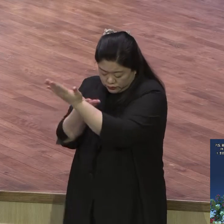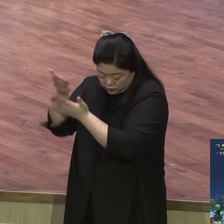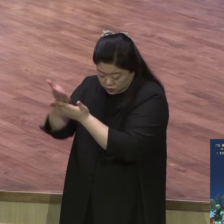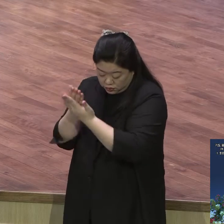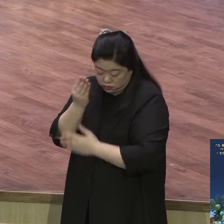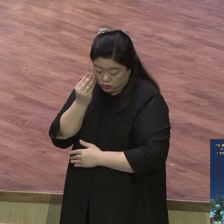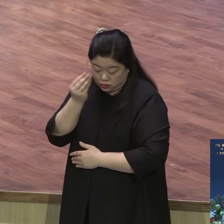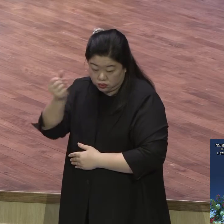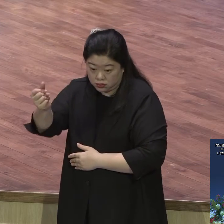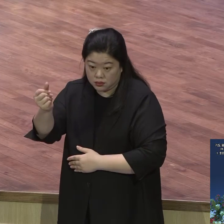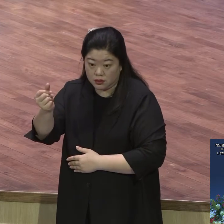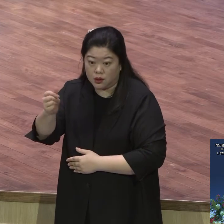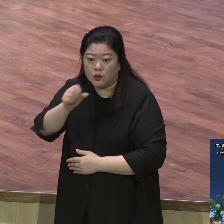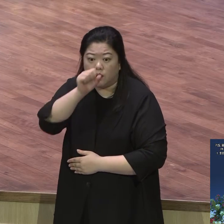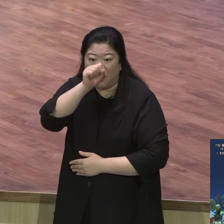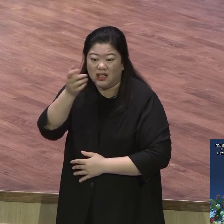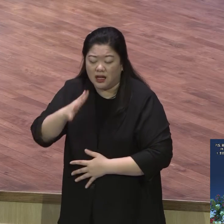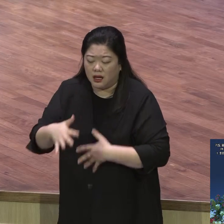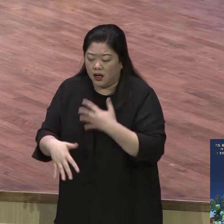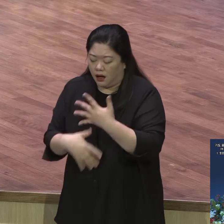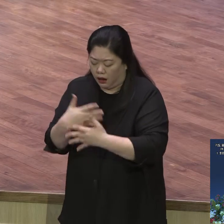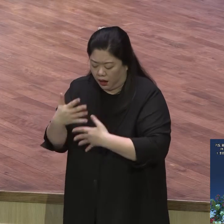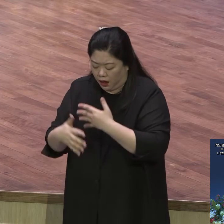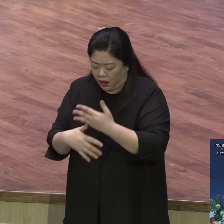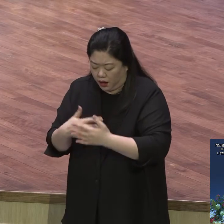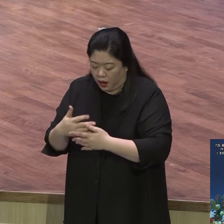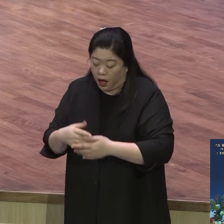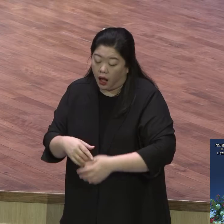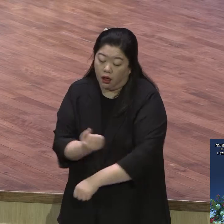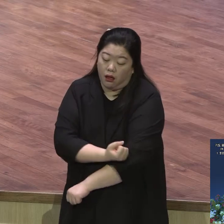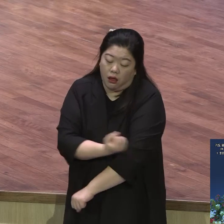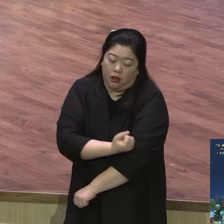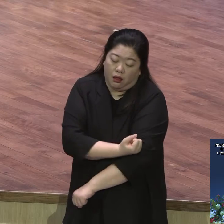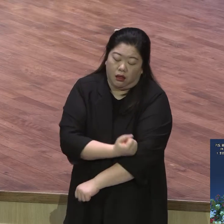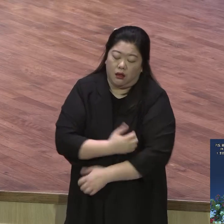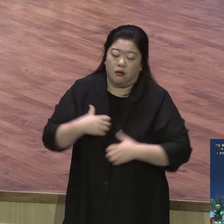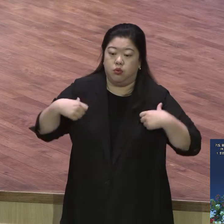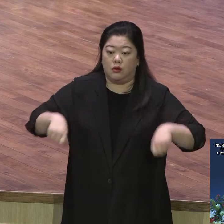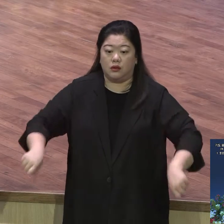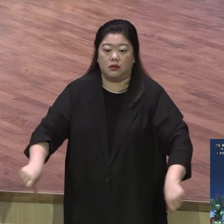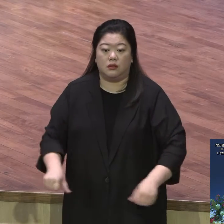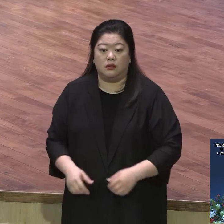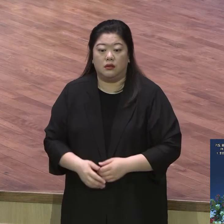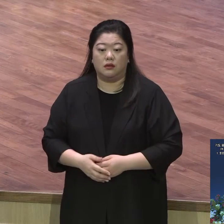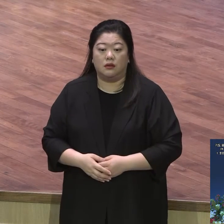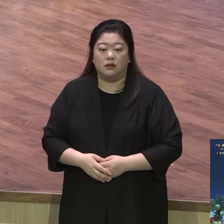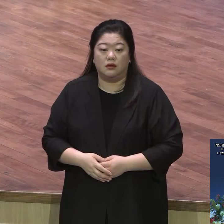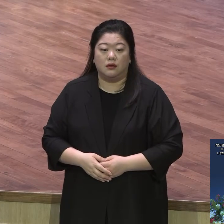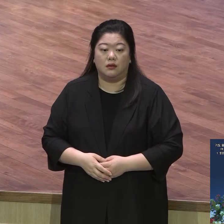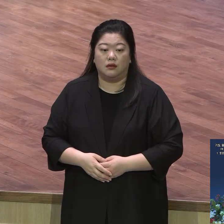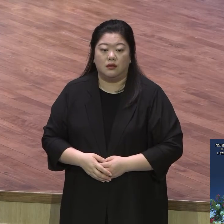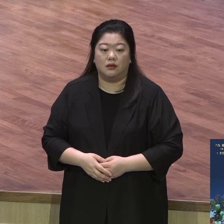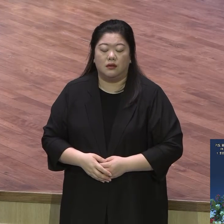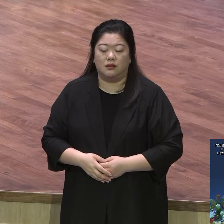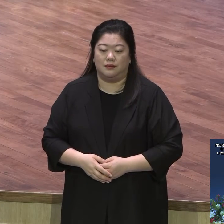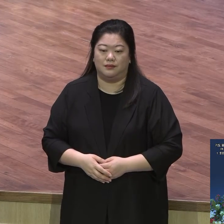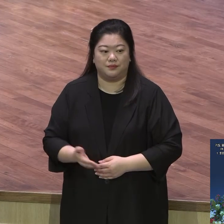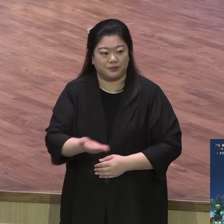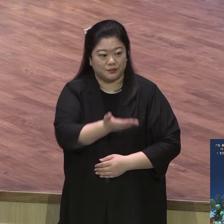말아버려요 말아버려요 그래서 여러분이 이제 우리 예원교회 적어도 중직자 교육자 중자